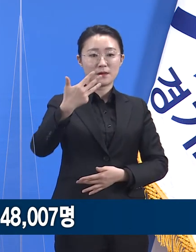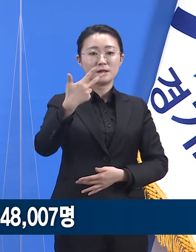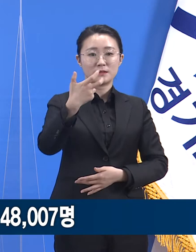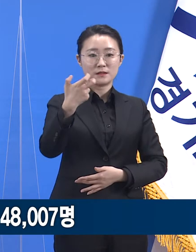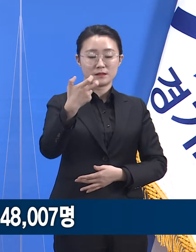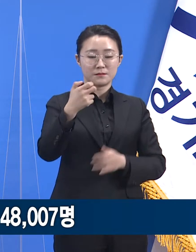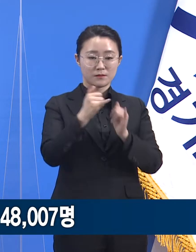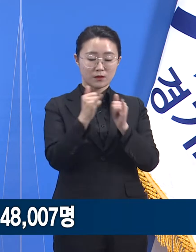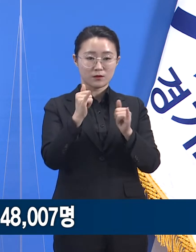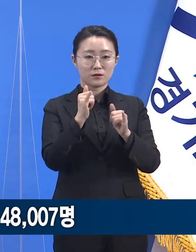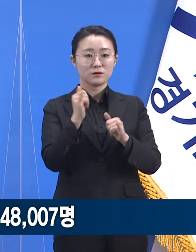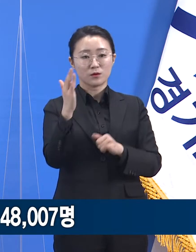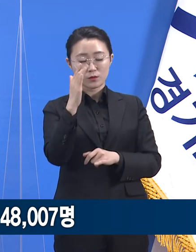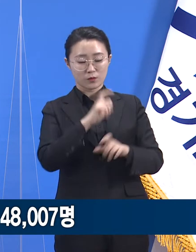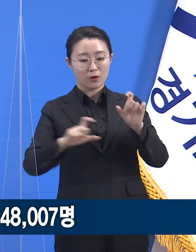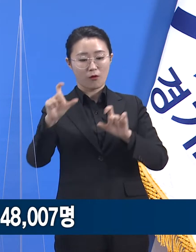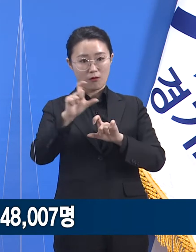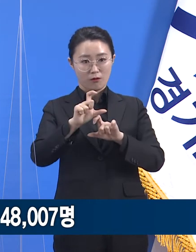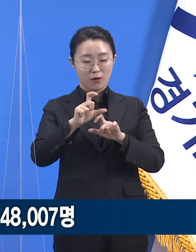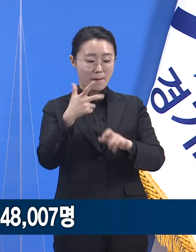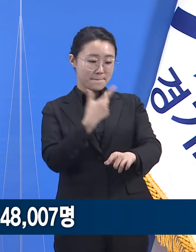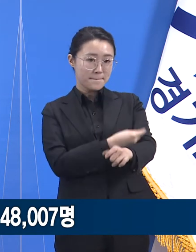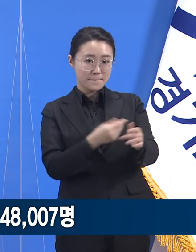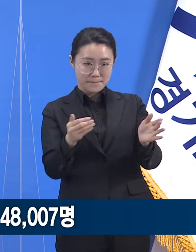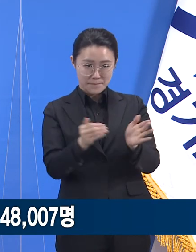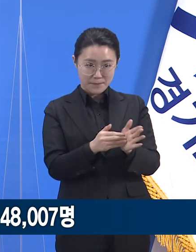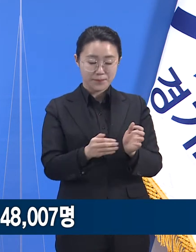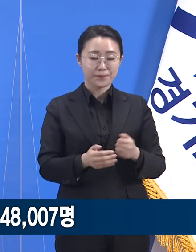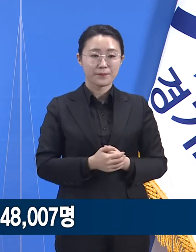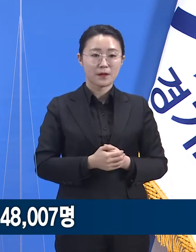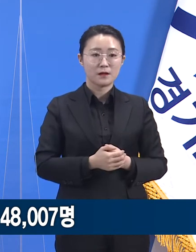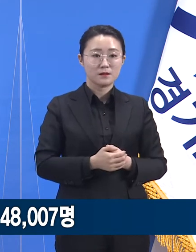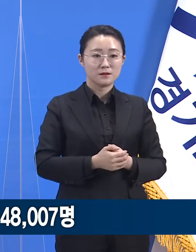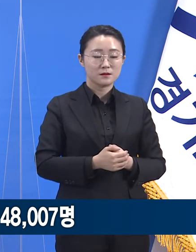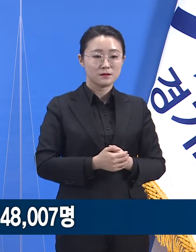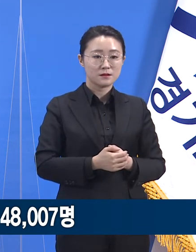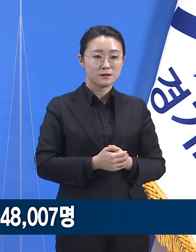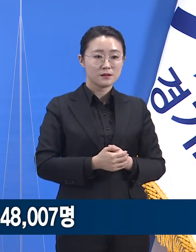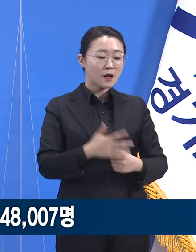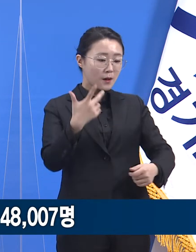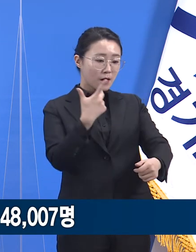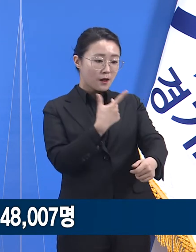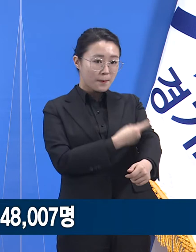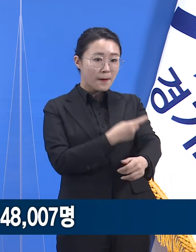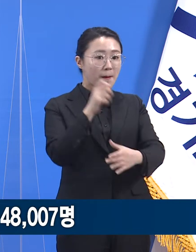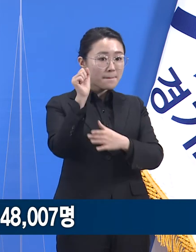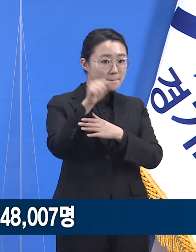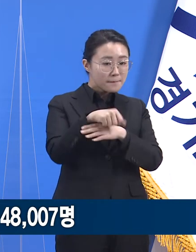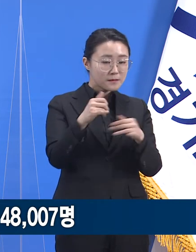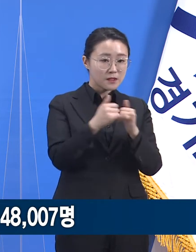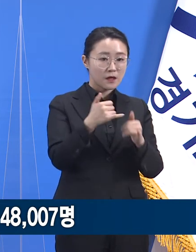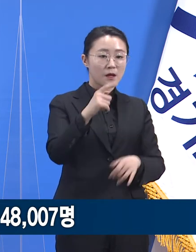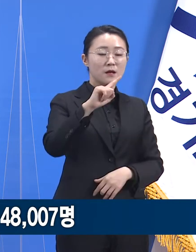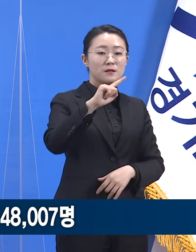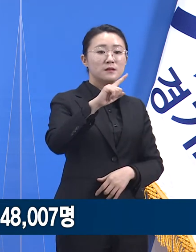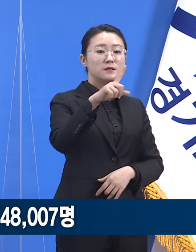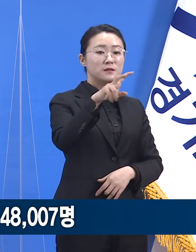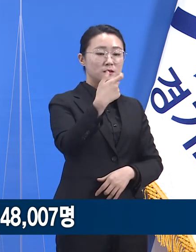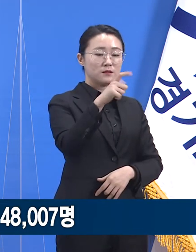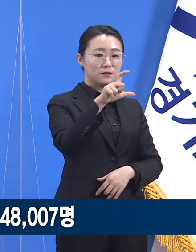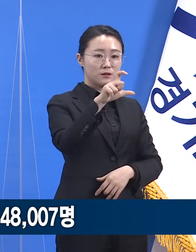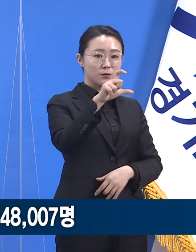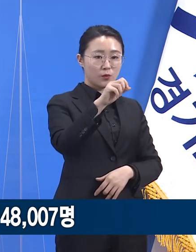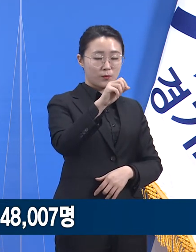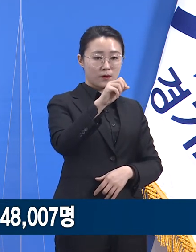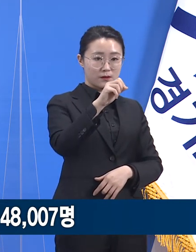8,007명으로 접종 동의자 15만 5,085명 대비 95.4% 진행되었습니다.